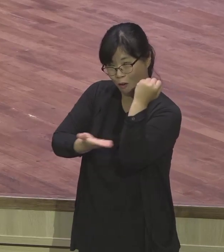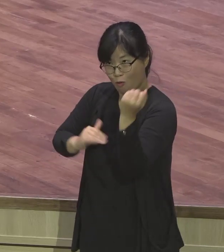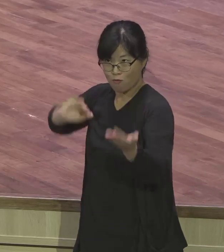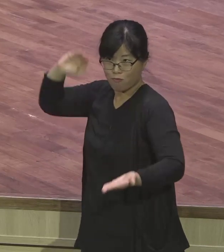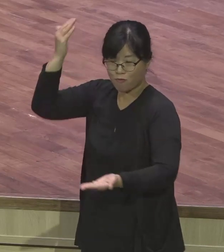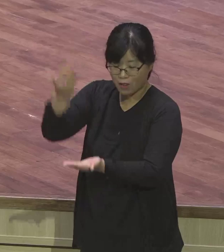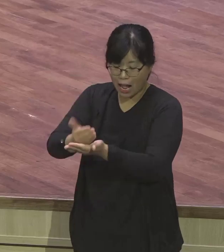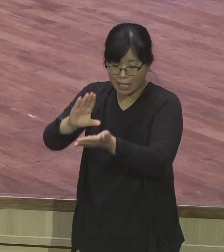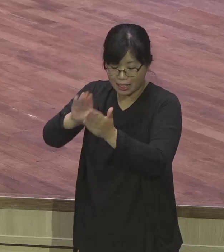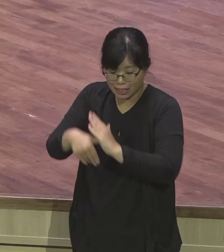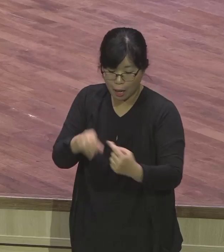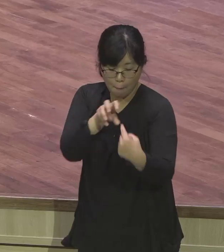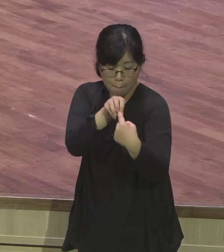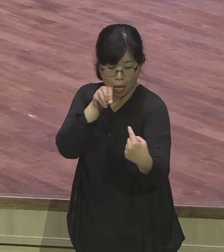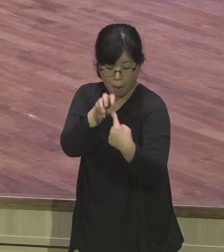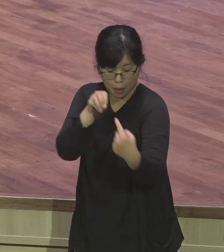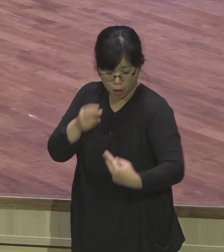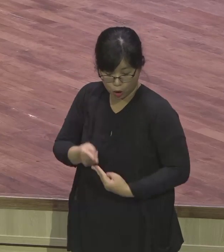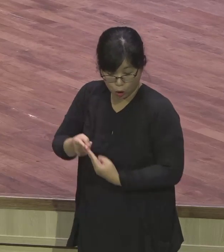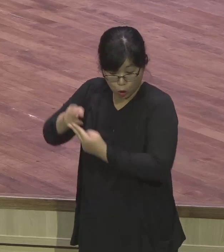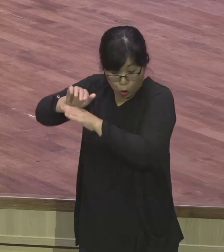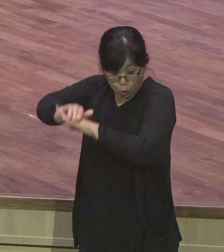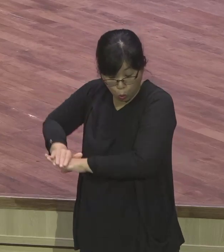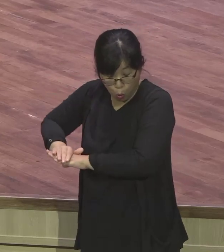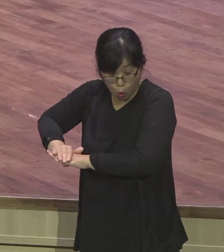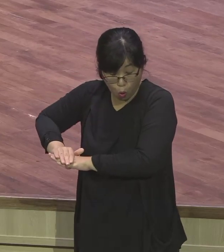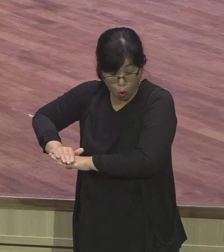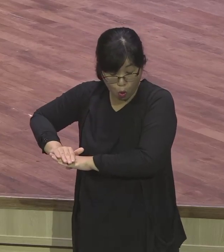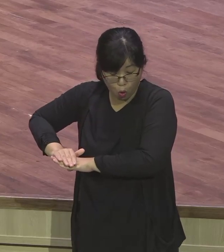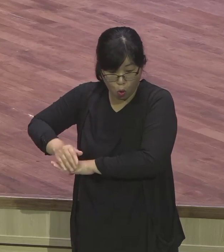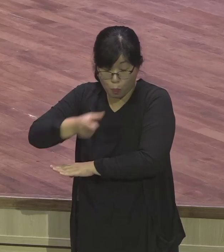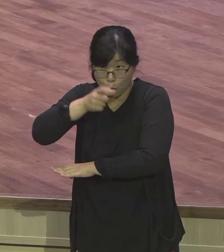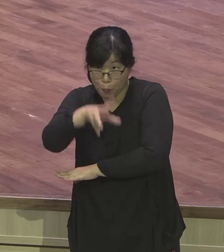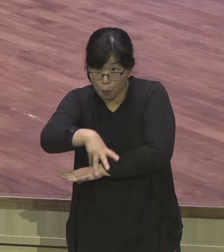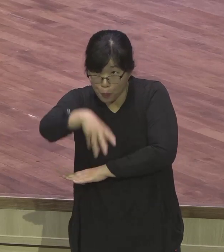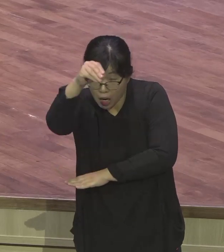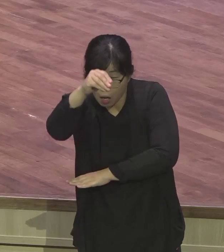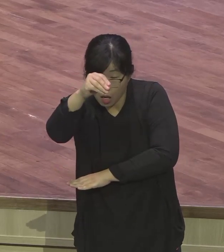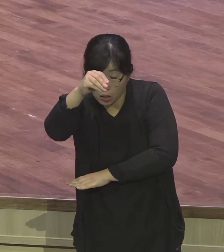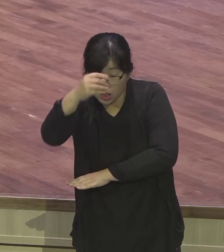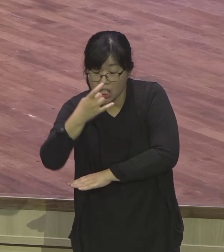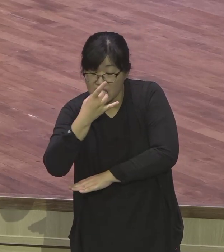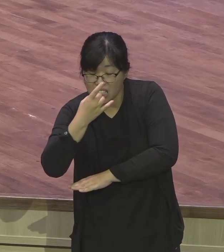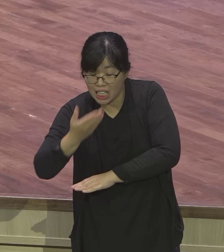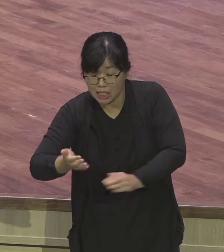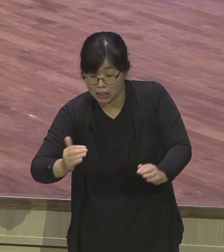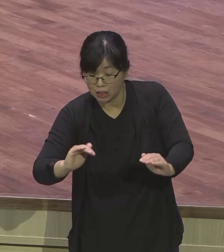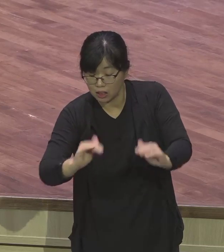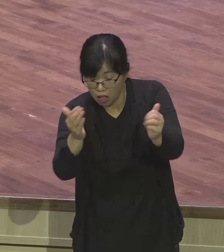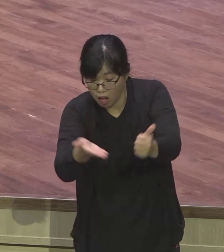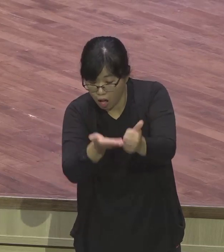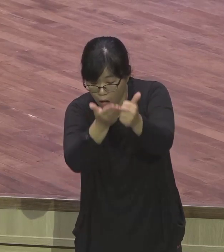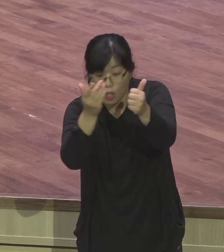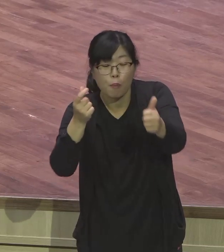이제 팔아서 죽어서 국민이 살고 전 세계 강덕이 돼야 된다. 흉년 대비에 대해서 제안했어요.